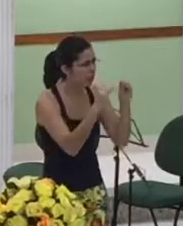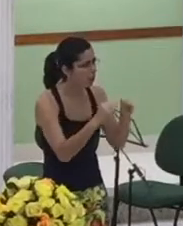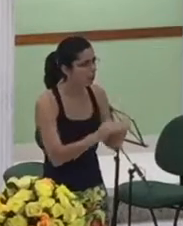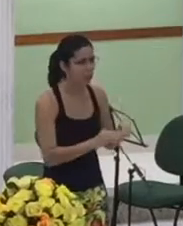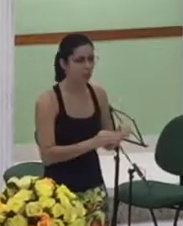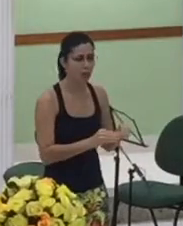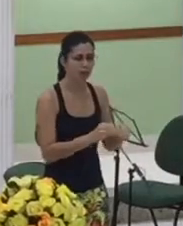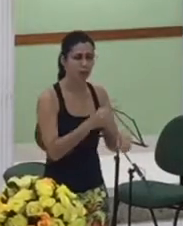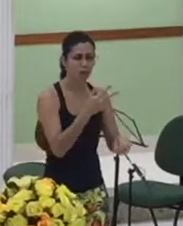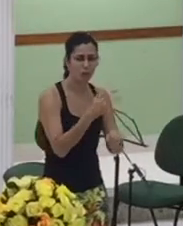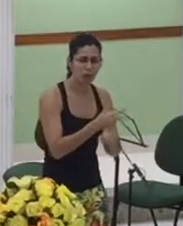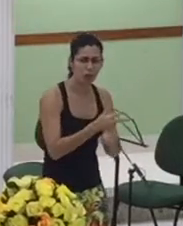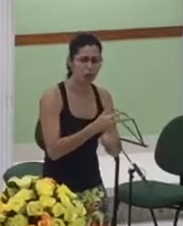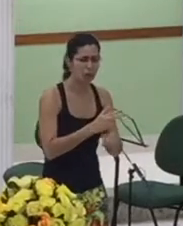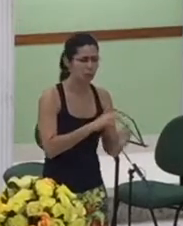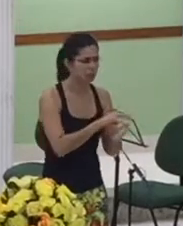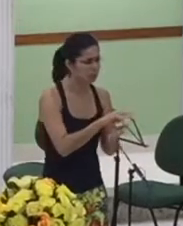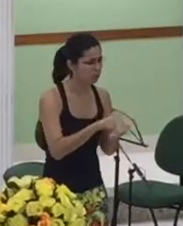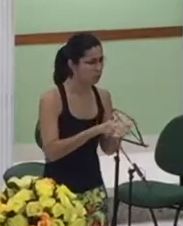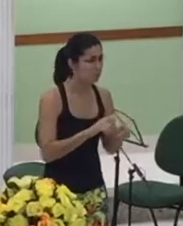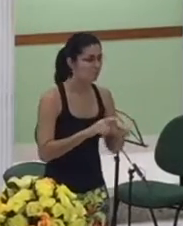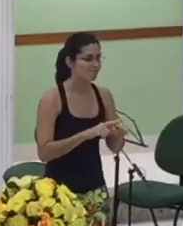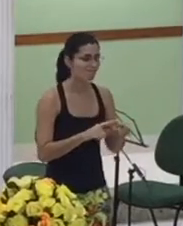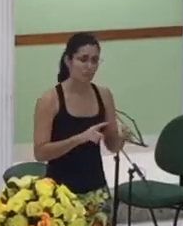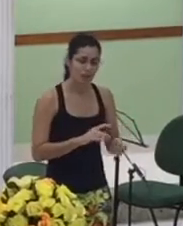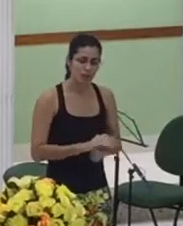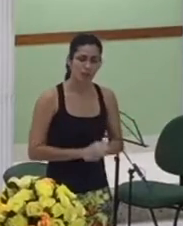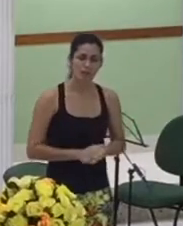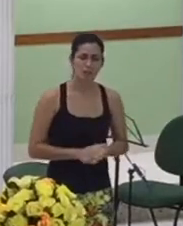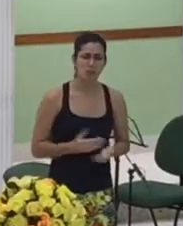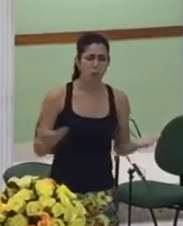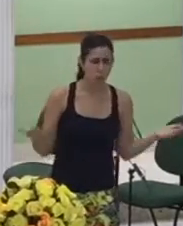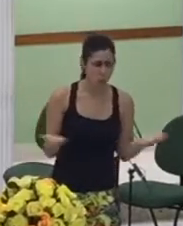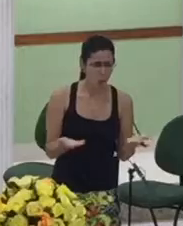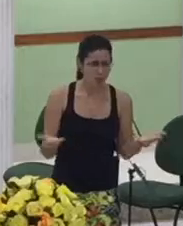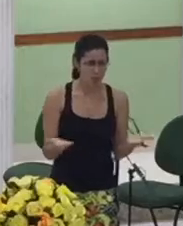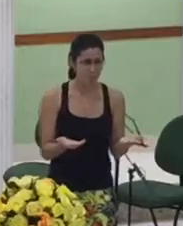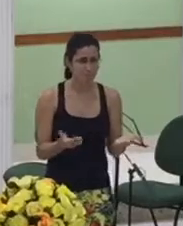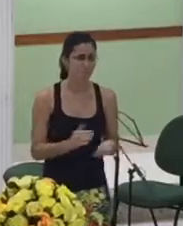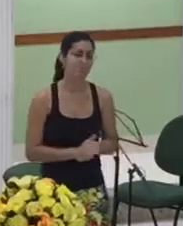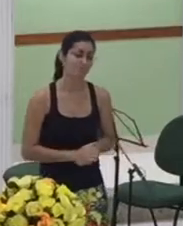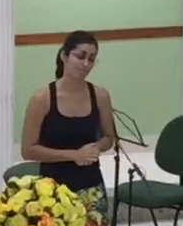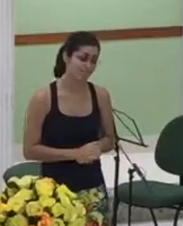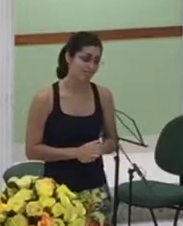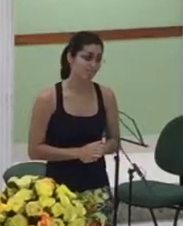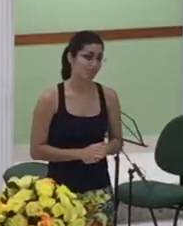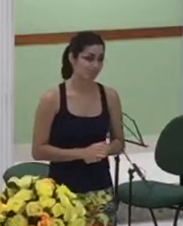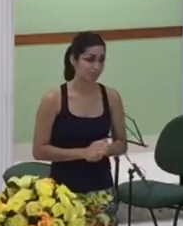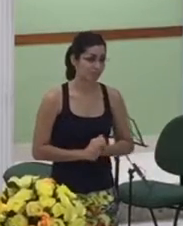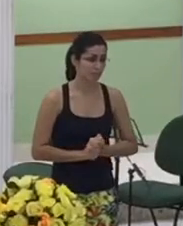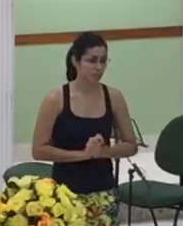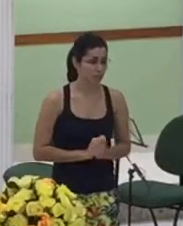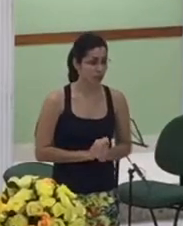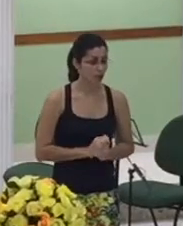mas Maria estava sujeita ao apedrejamento estava sujeita à morte